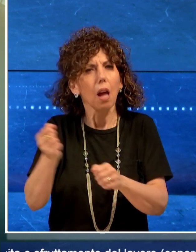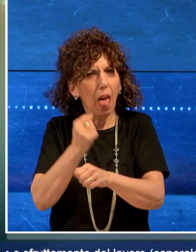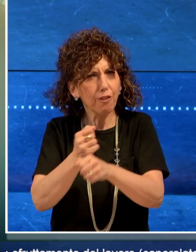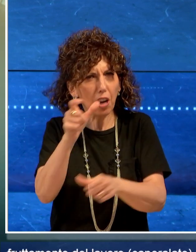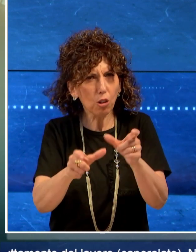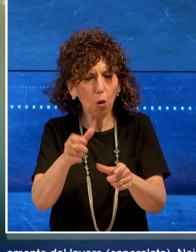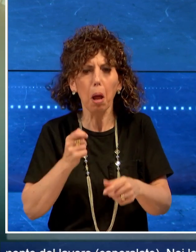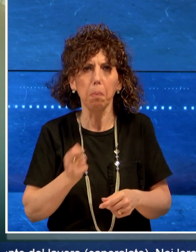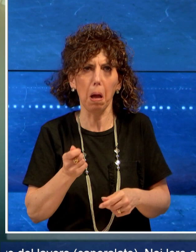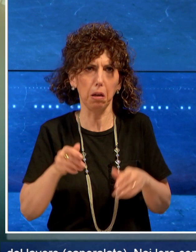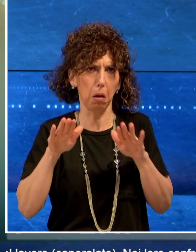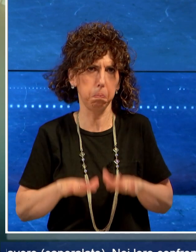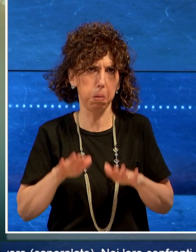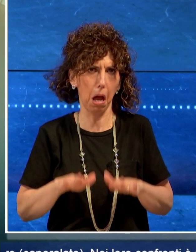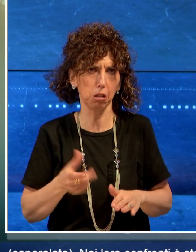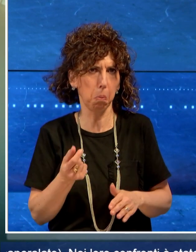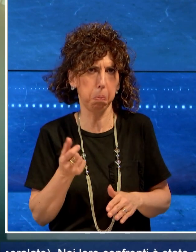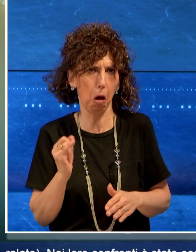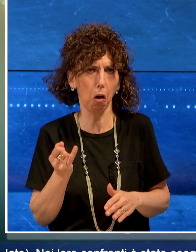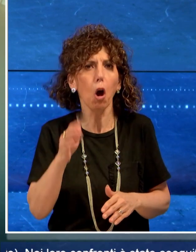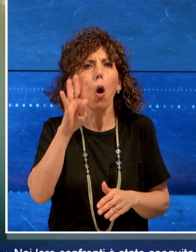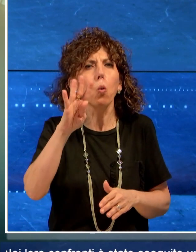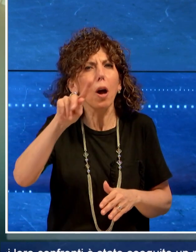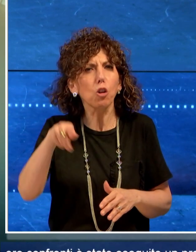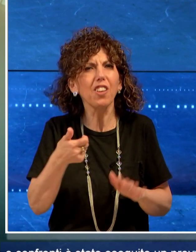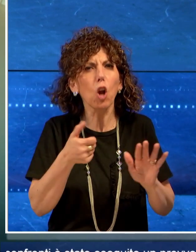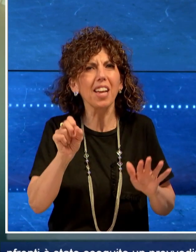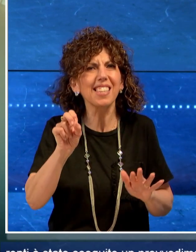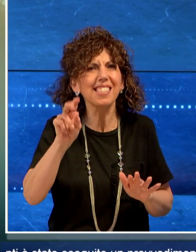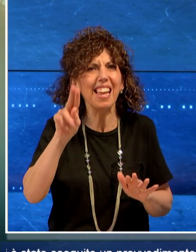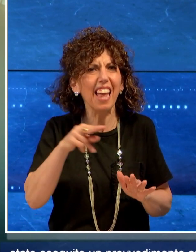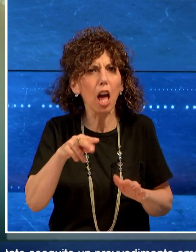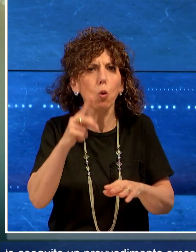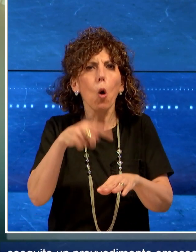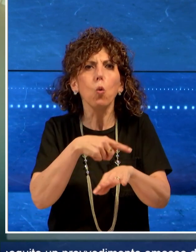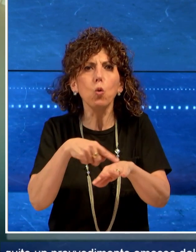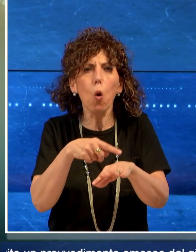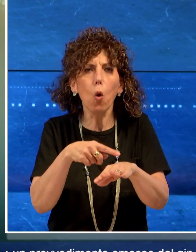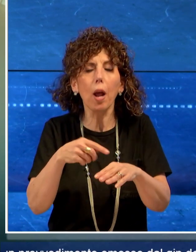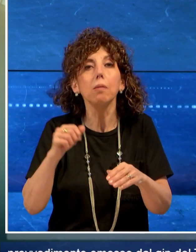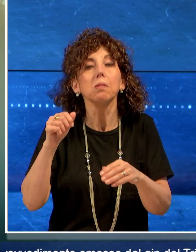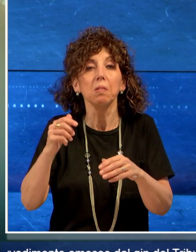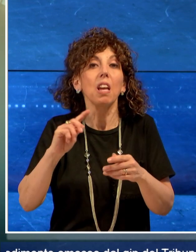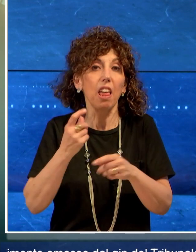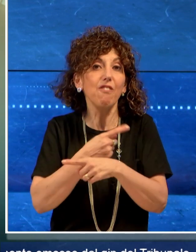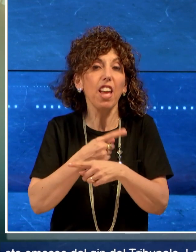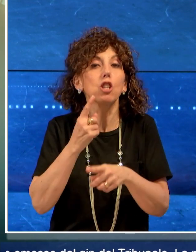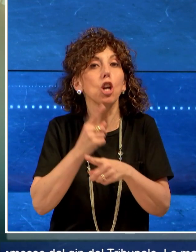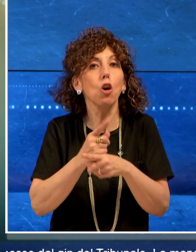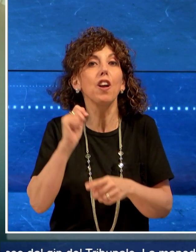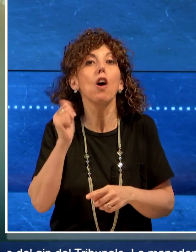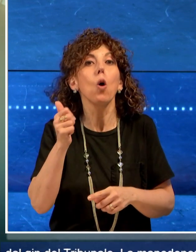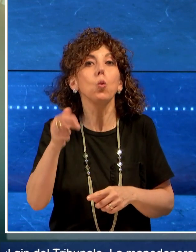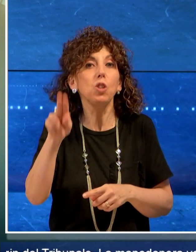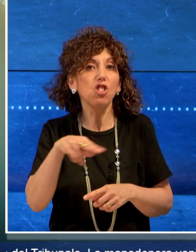sottopagata circa 4,60 euro all'ora a fronte degli 11 euro previsti dalla